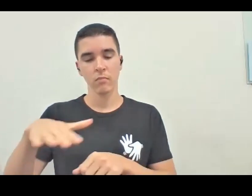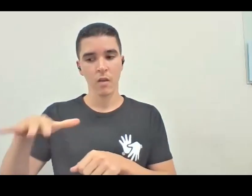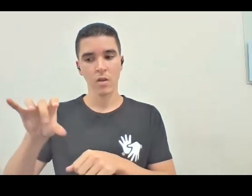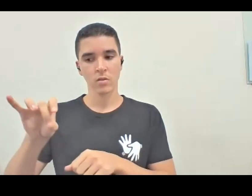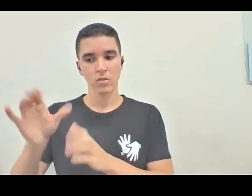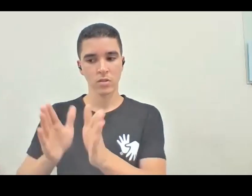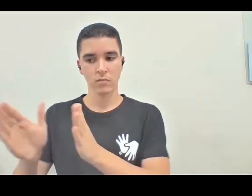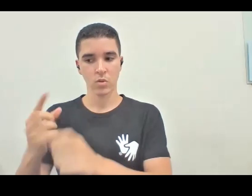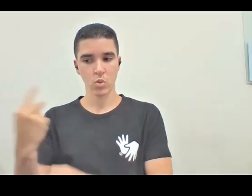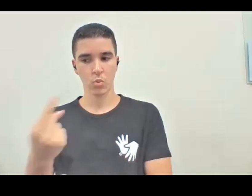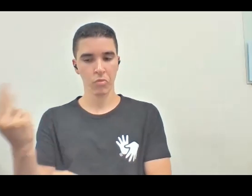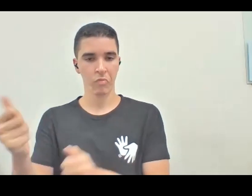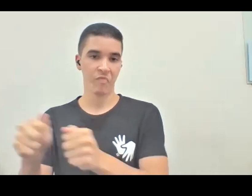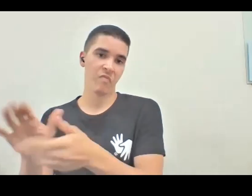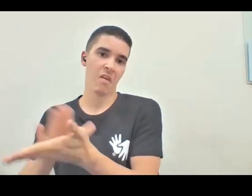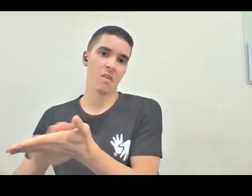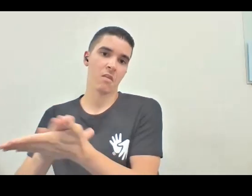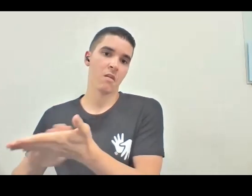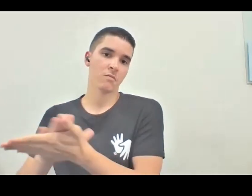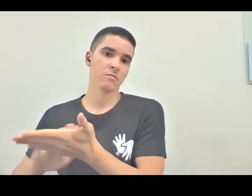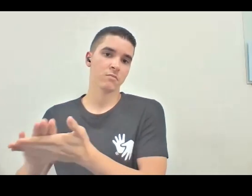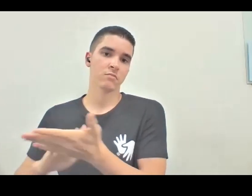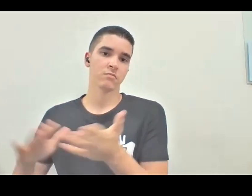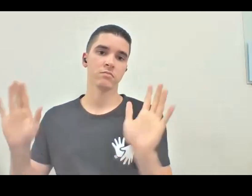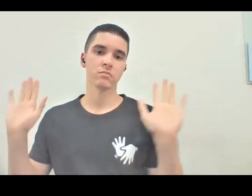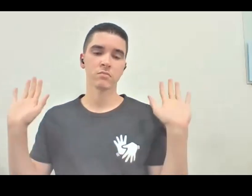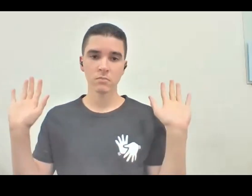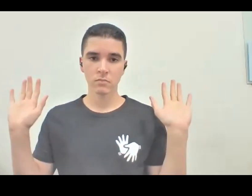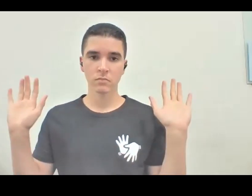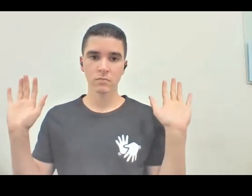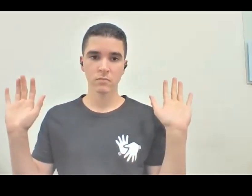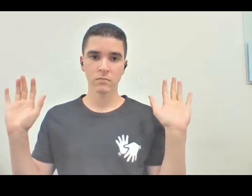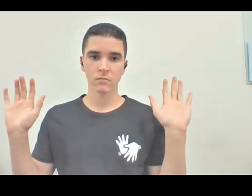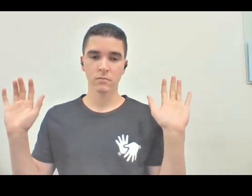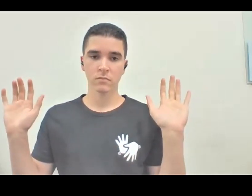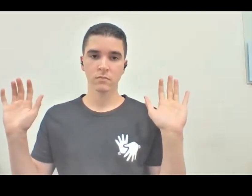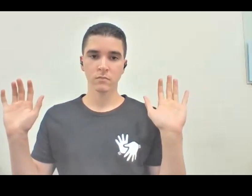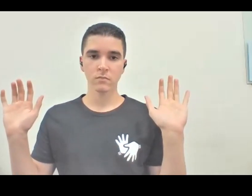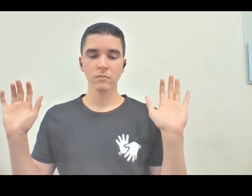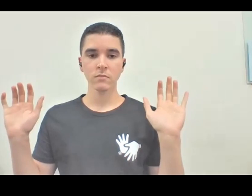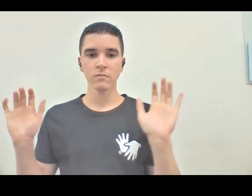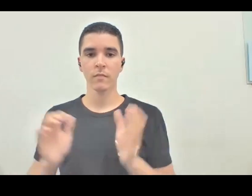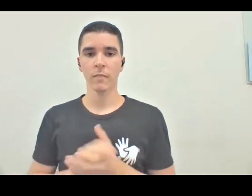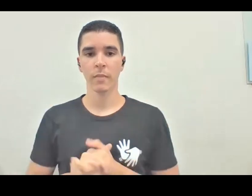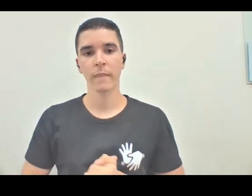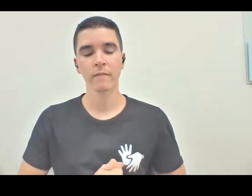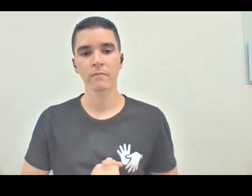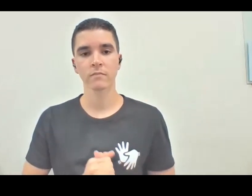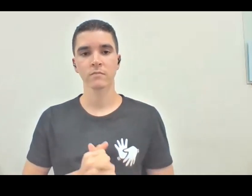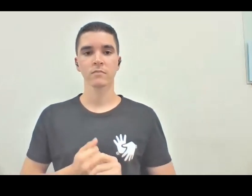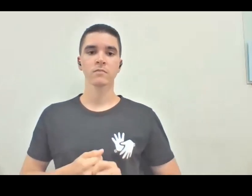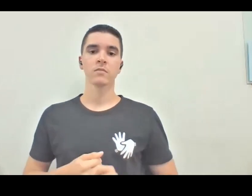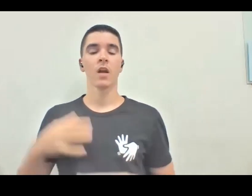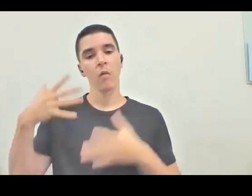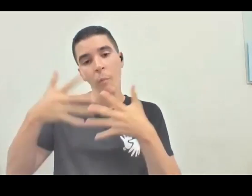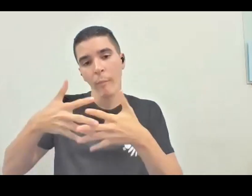senão vai ser mais um coitado para ficar dando muro em ponta de faca, que nem a gente que já está aqui, só que ainda ele tem que estar lá todo santo dia, um pouco mais